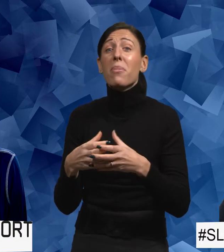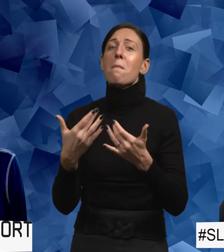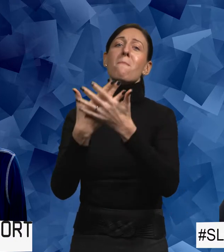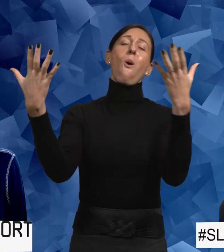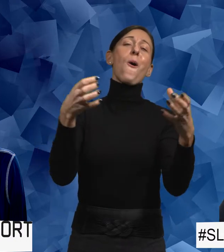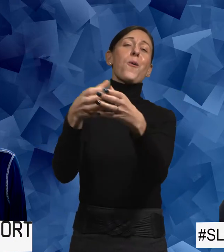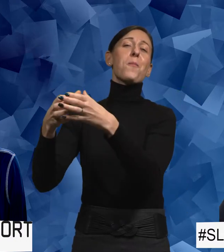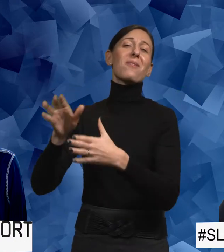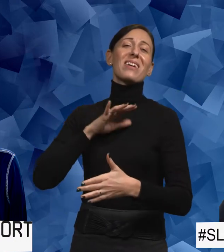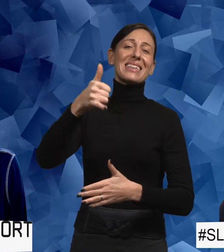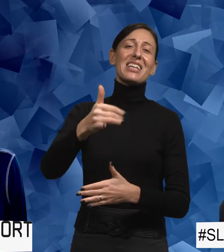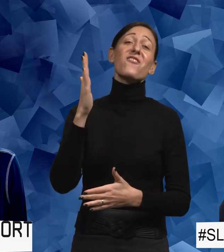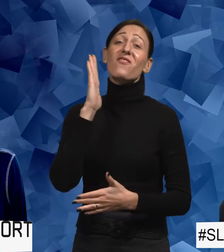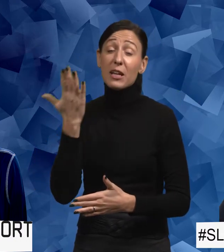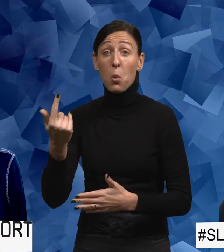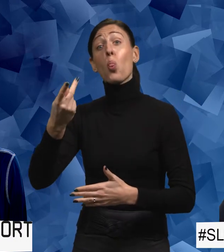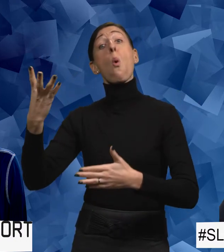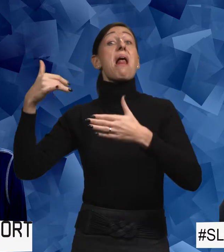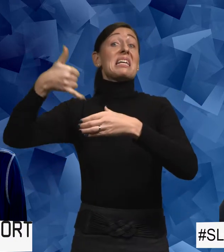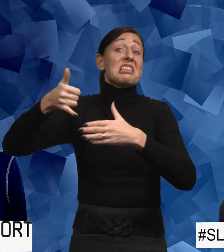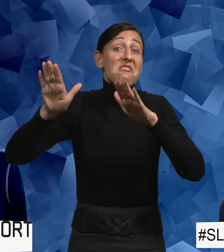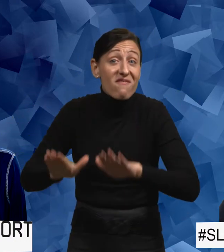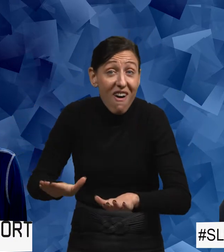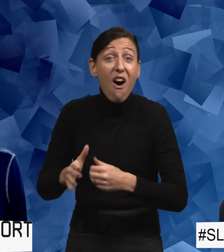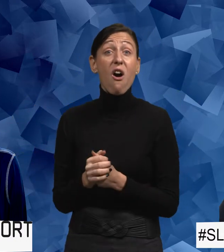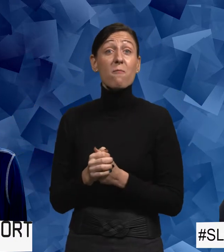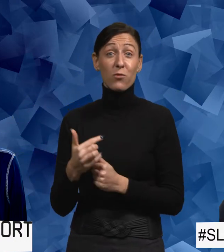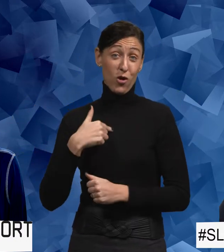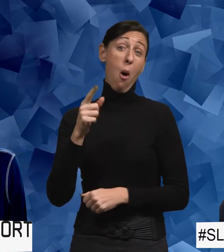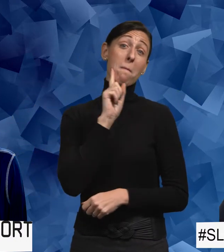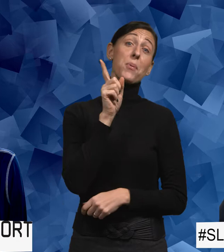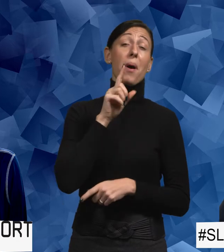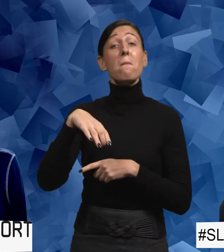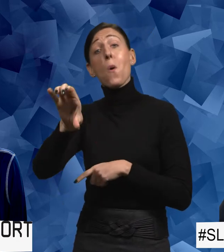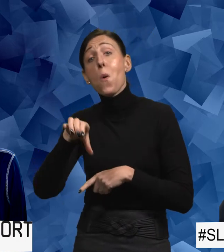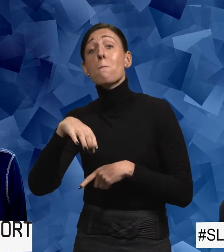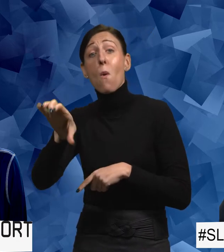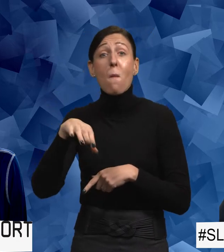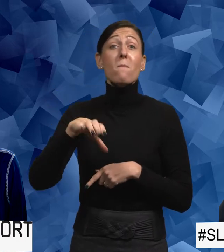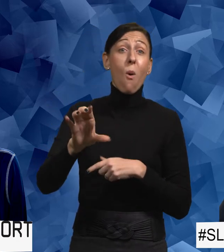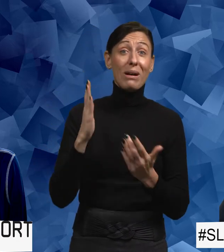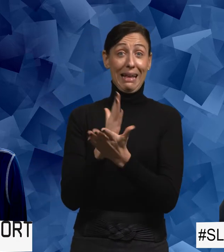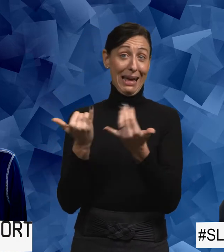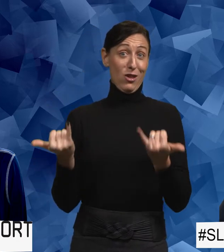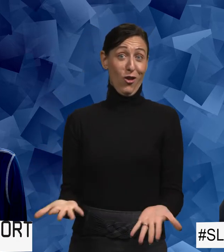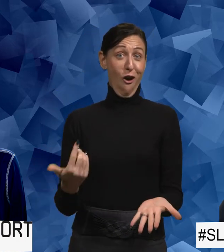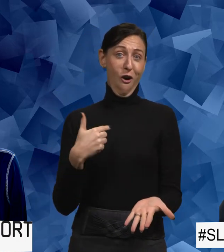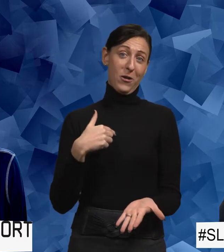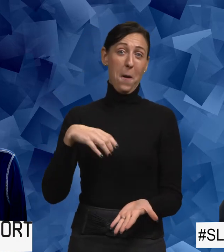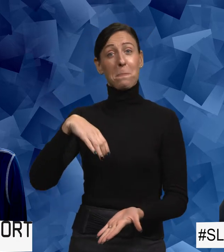många grupper på Facebook, några hänger kvar. Jag brukar göra lite sådana här inlägg, så det blir säkert ett inlägg här ikväll